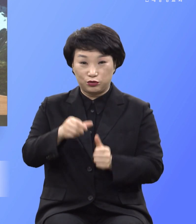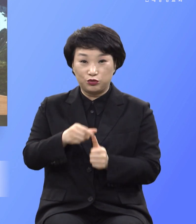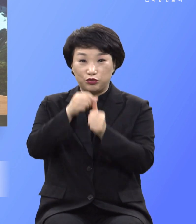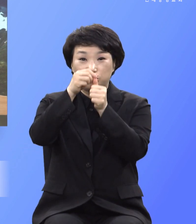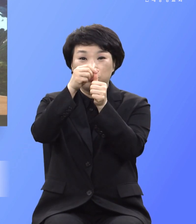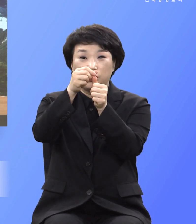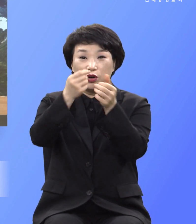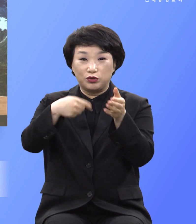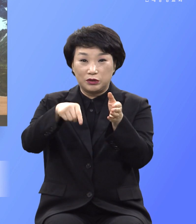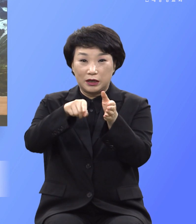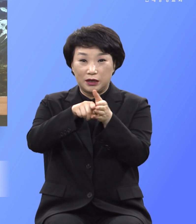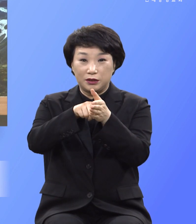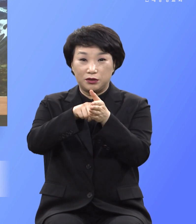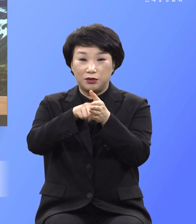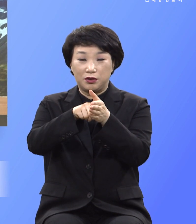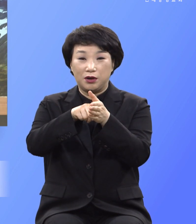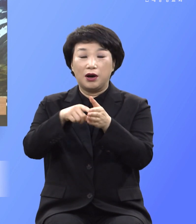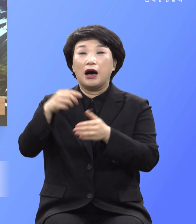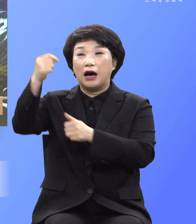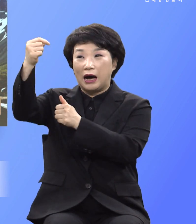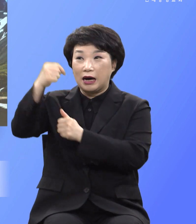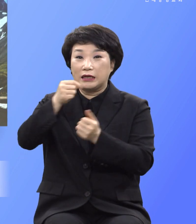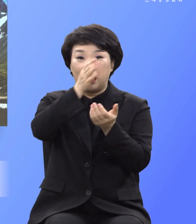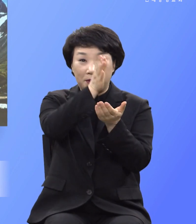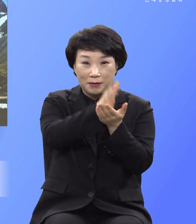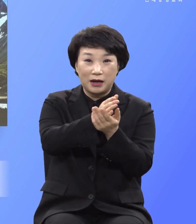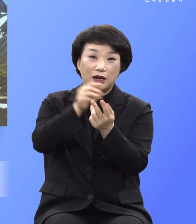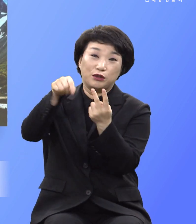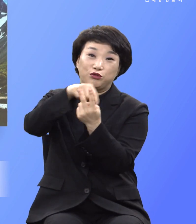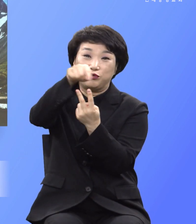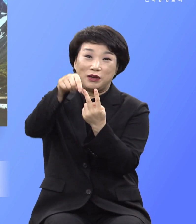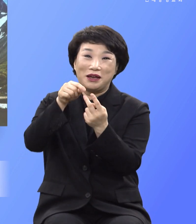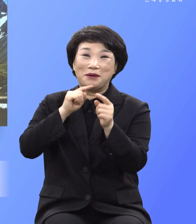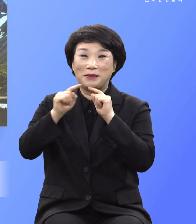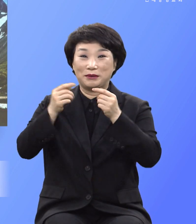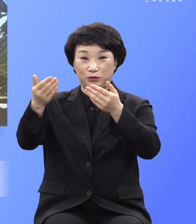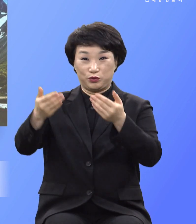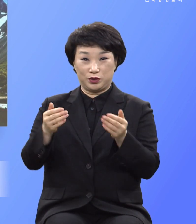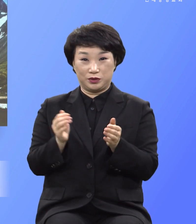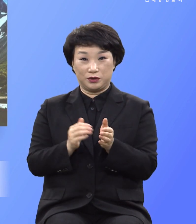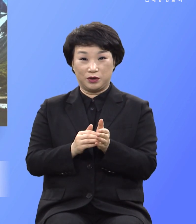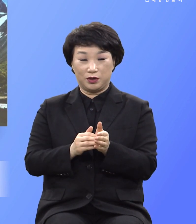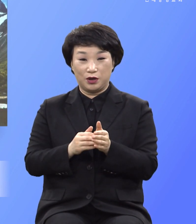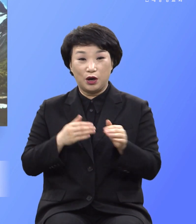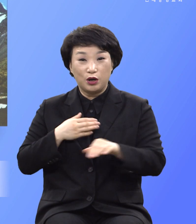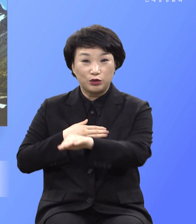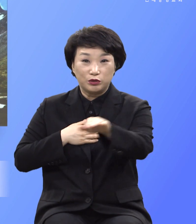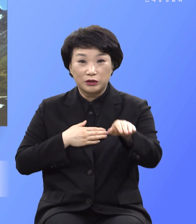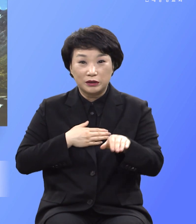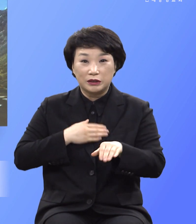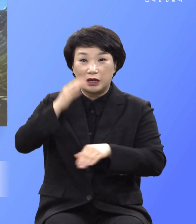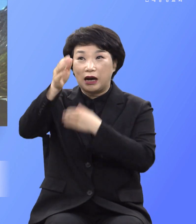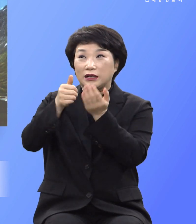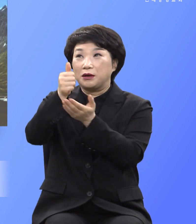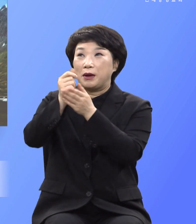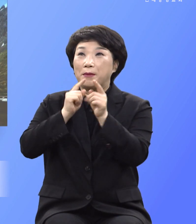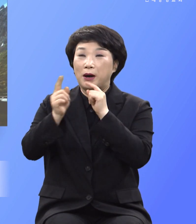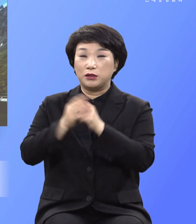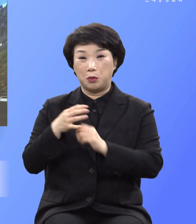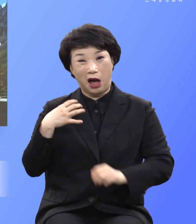후에서 하라 하지 말라 하셨으니 우린 하나님 말씀이 부담스러운